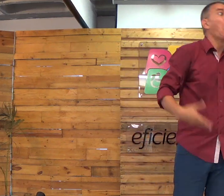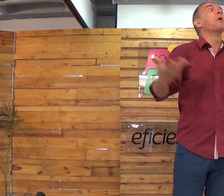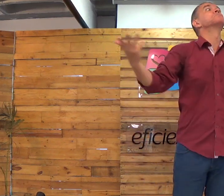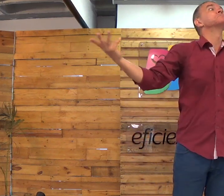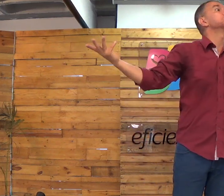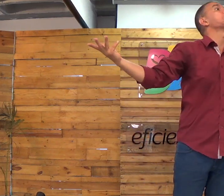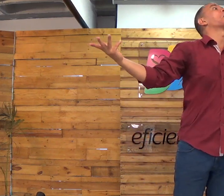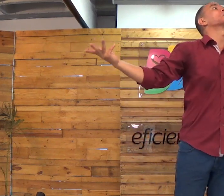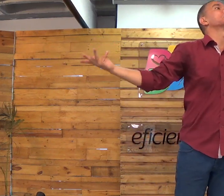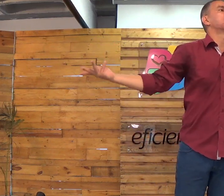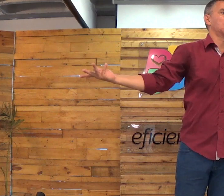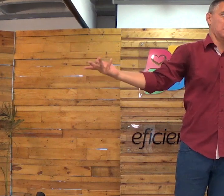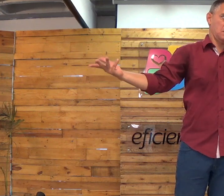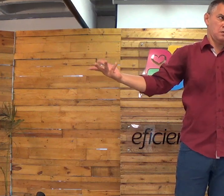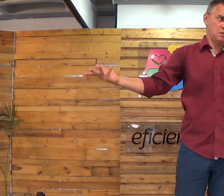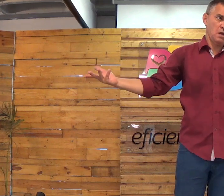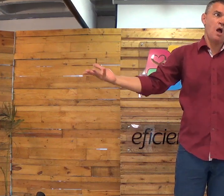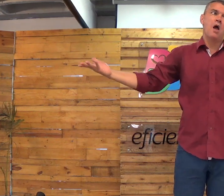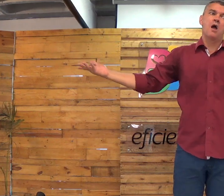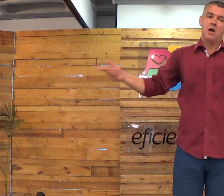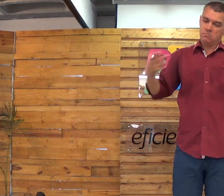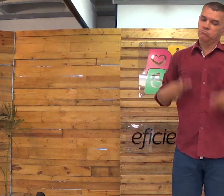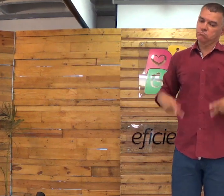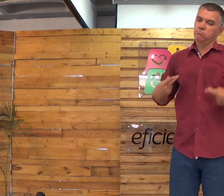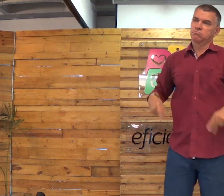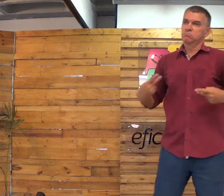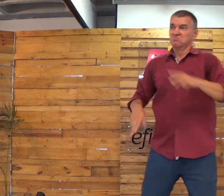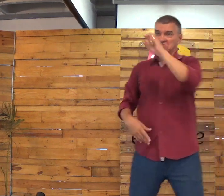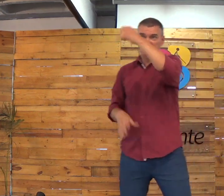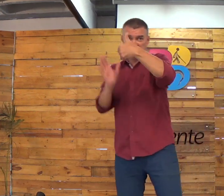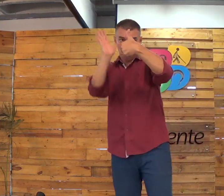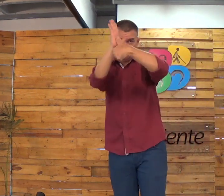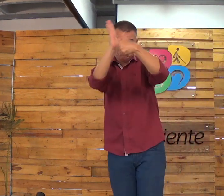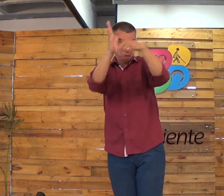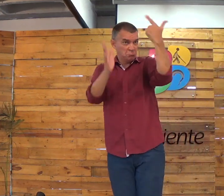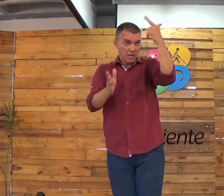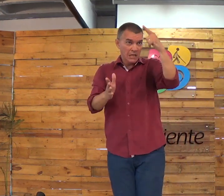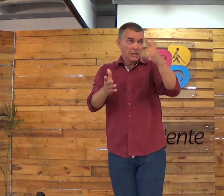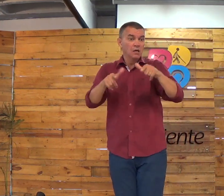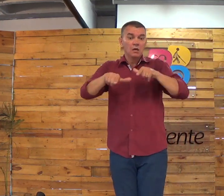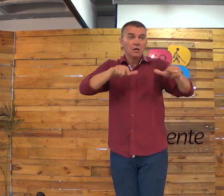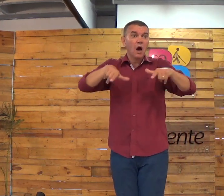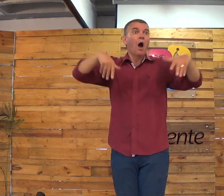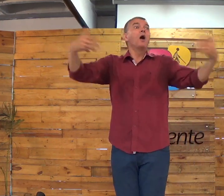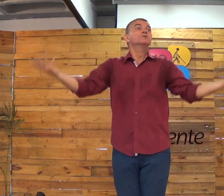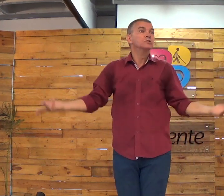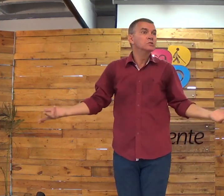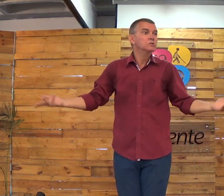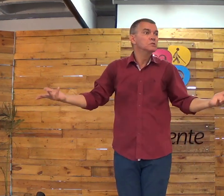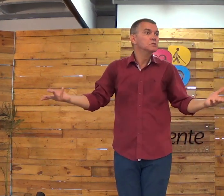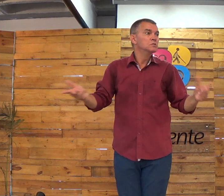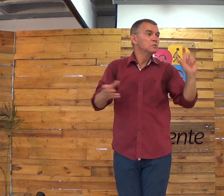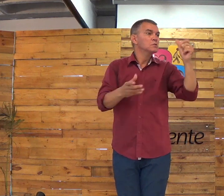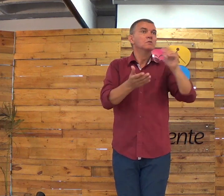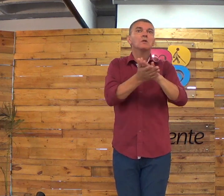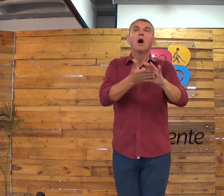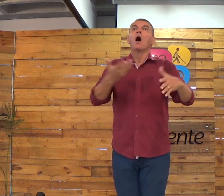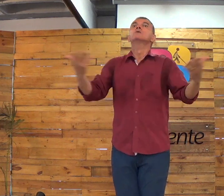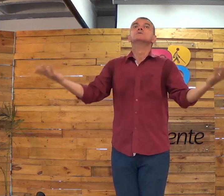americanos? Ou alemães? Se você é brasileiro, você faz no Brasil. Né? Pode. Se você não conseguir ser de idade,